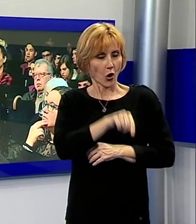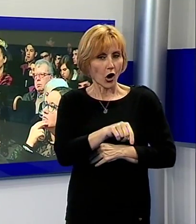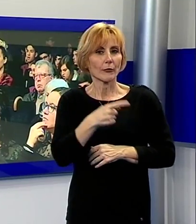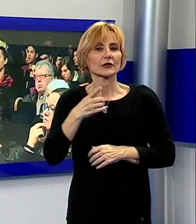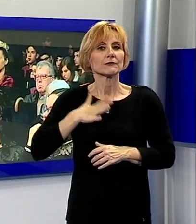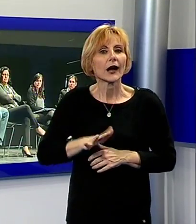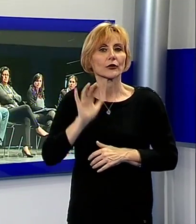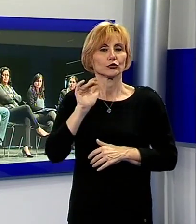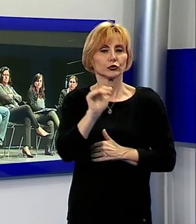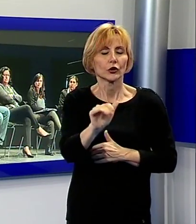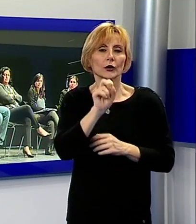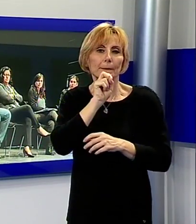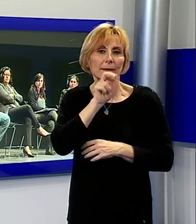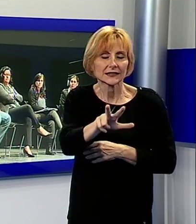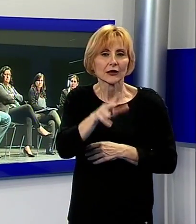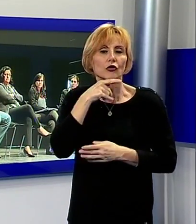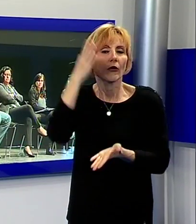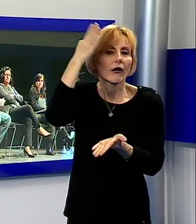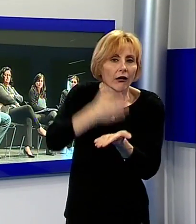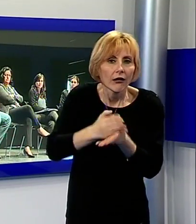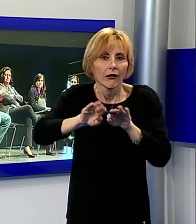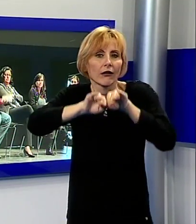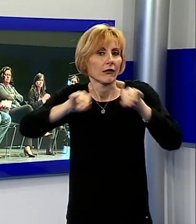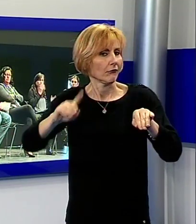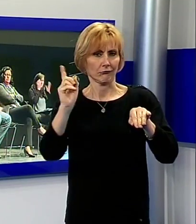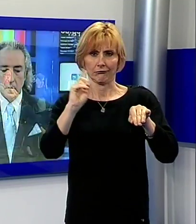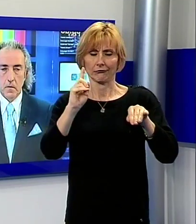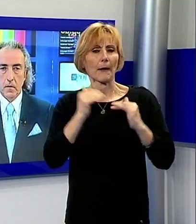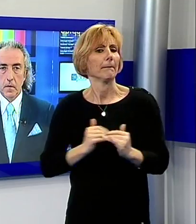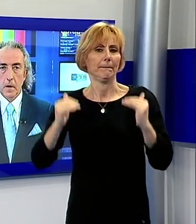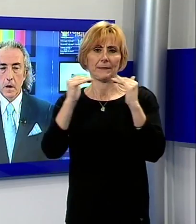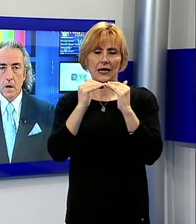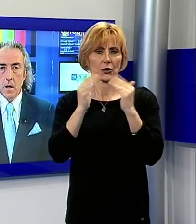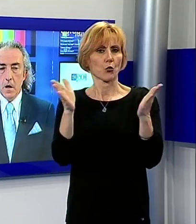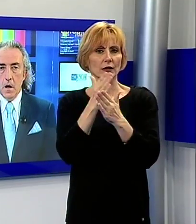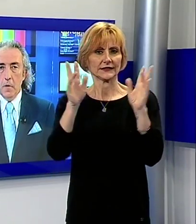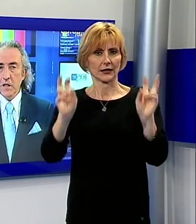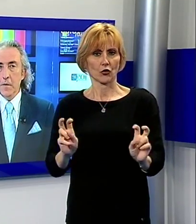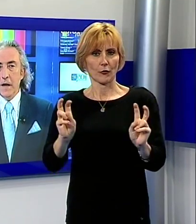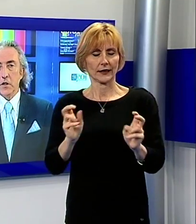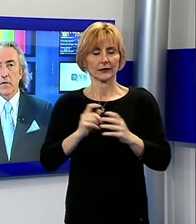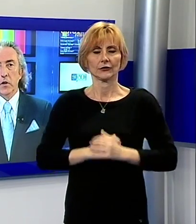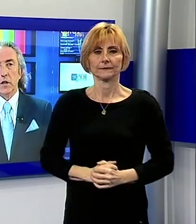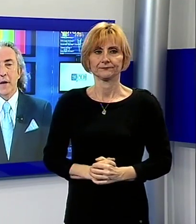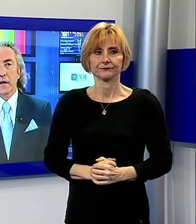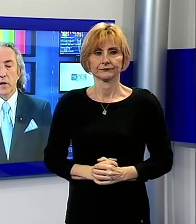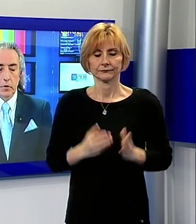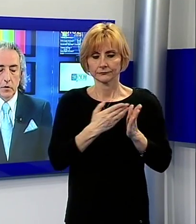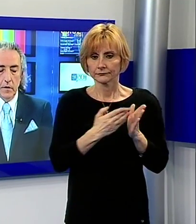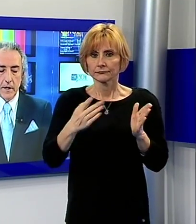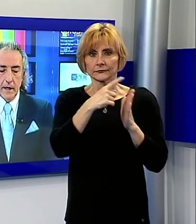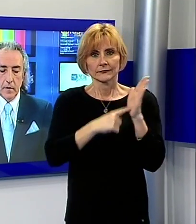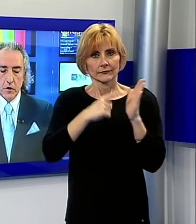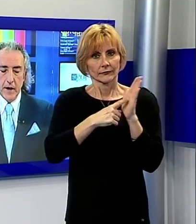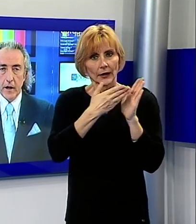far passare un messaggio, che non c'è una divisione, tra i generi, ma una parità in tutti i sensi. È un mese di marzo davvero tremendo dal